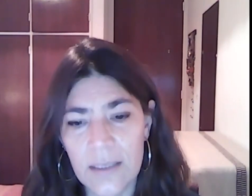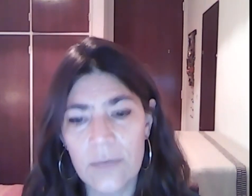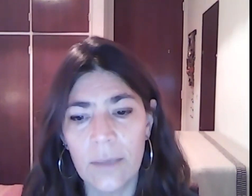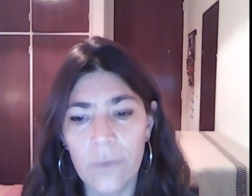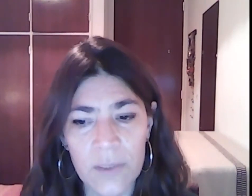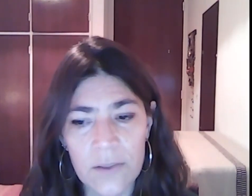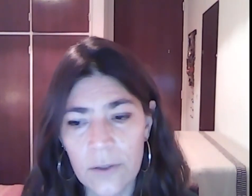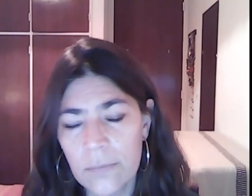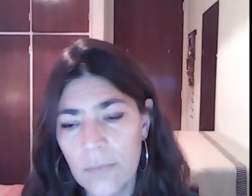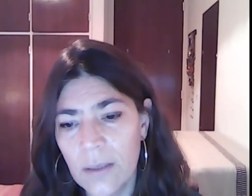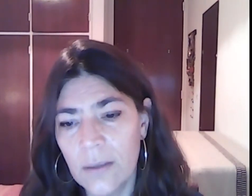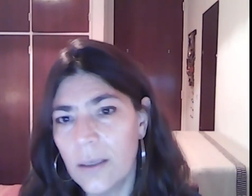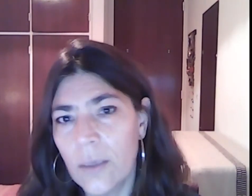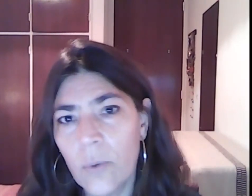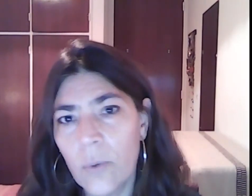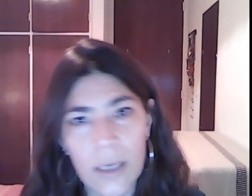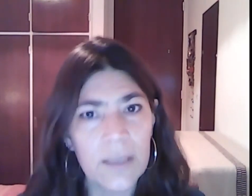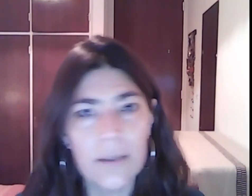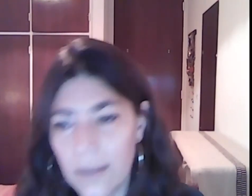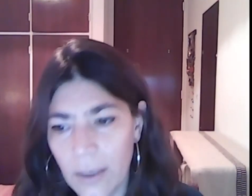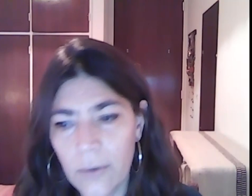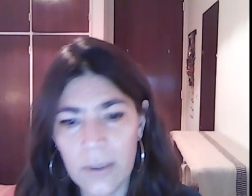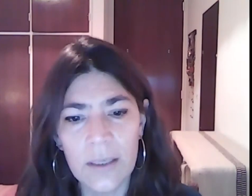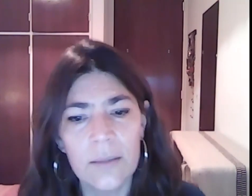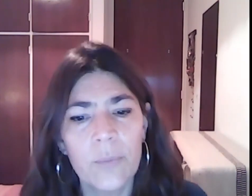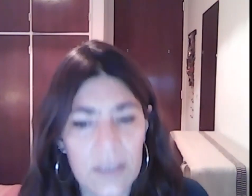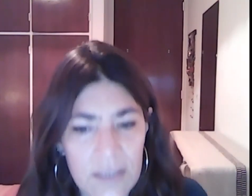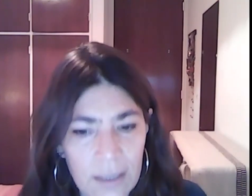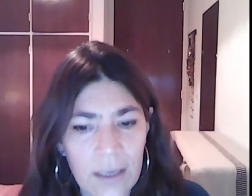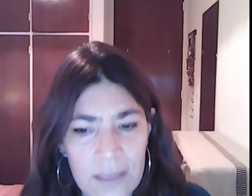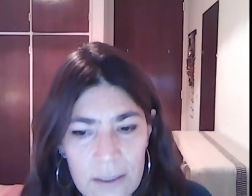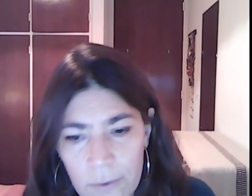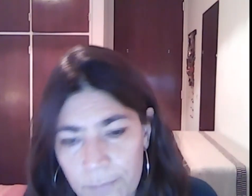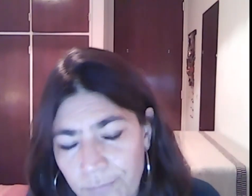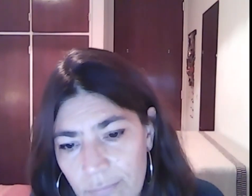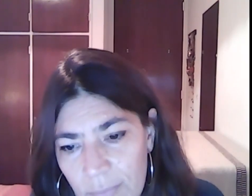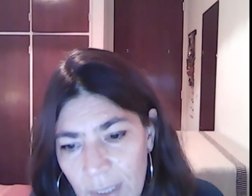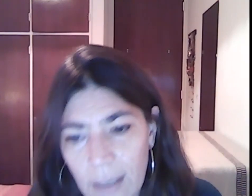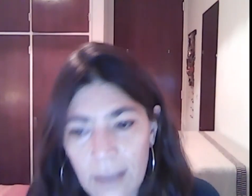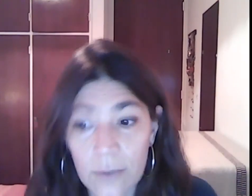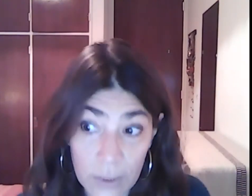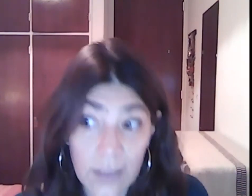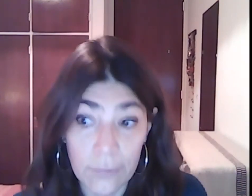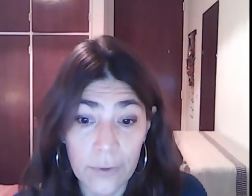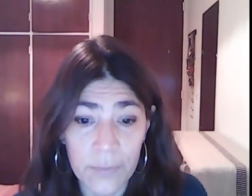a la información y que buscan a partir del trabajo en red potenciar el acceso a la lectura y a la información.